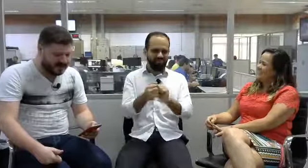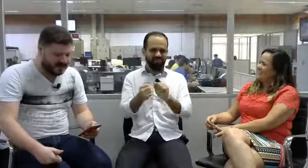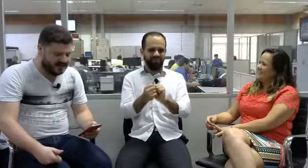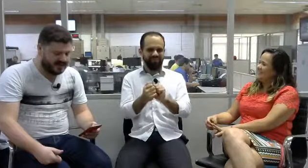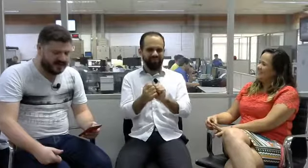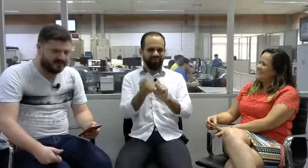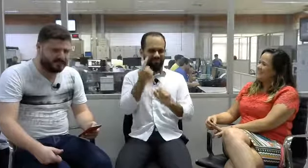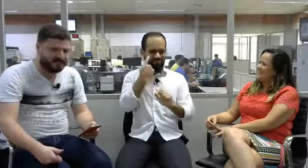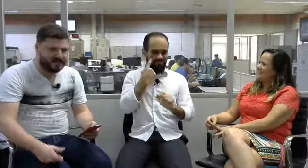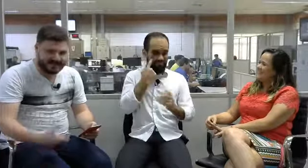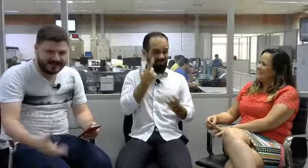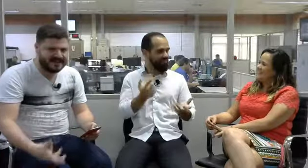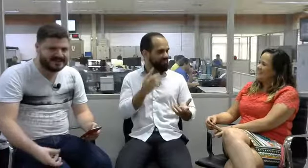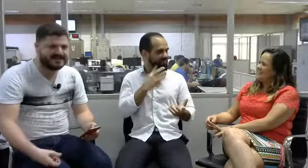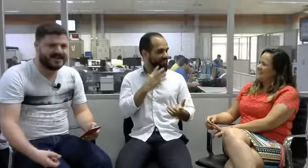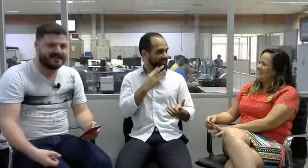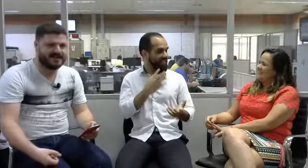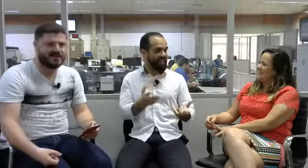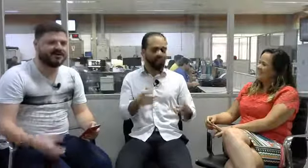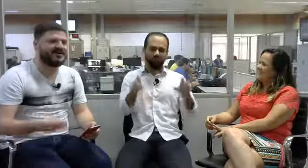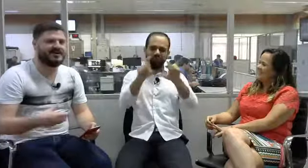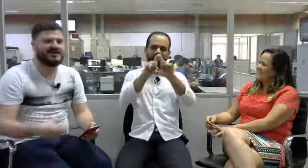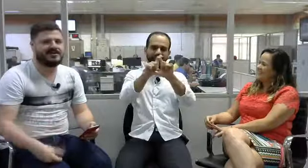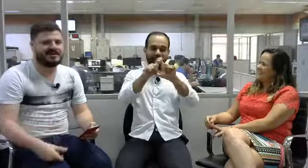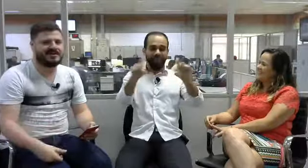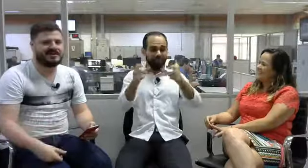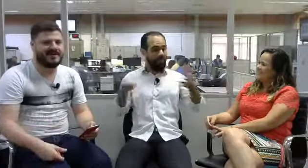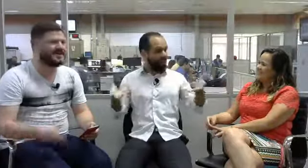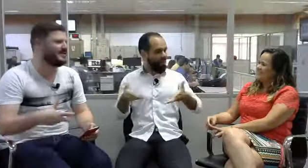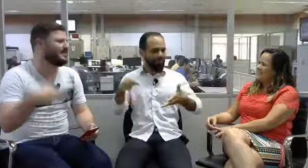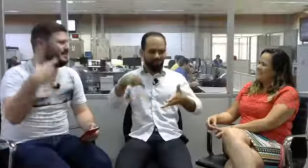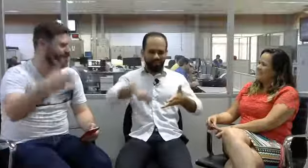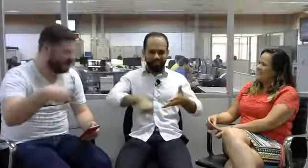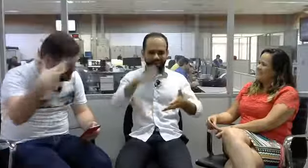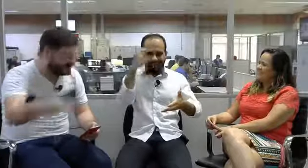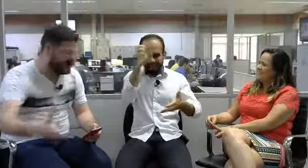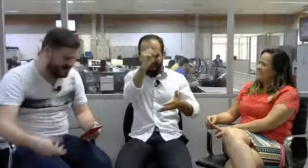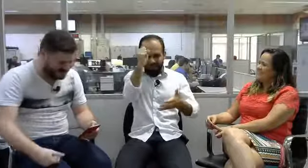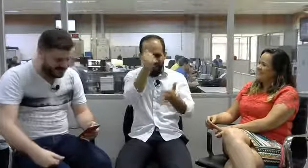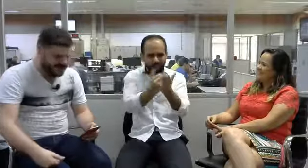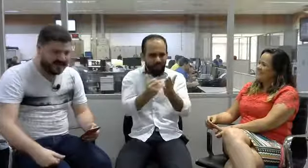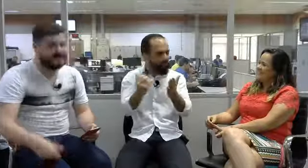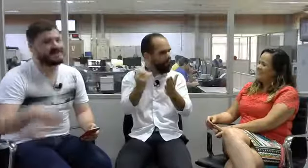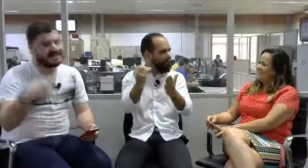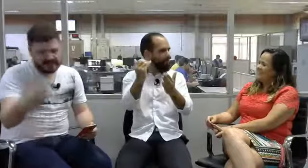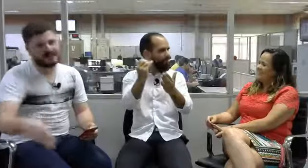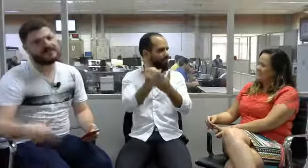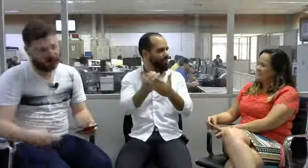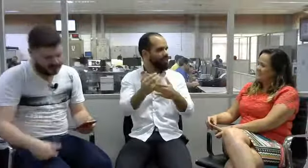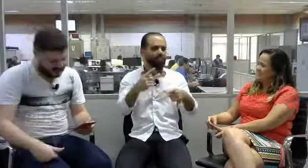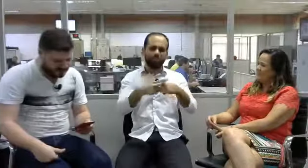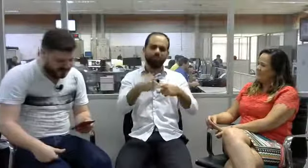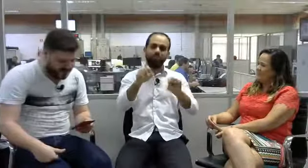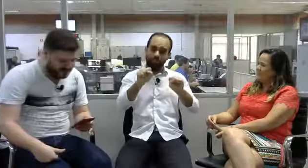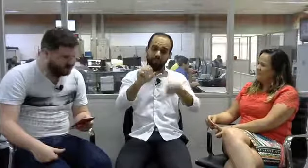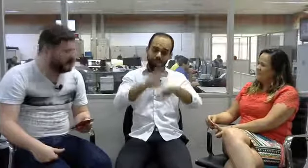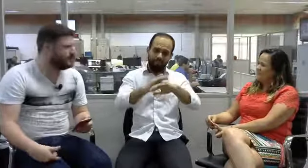E por aderir a esse tema, que hoje aqui a gente aprendeu um pouquinho mais. Mas mandem suas perguntas também para o